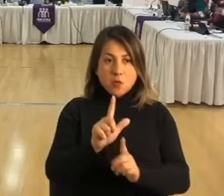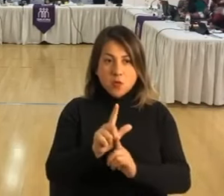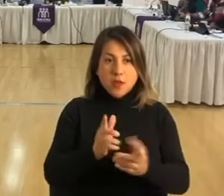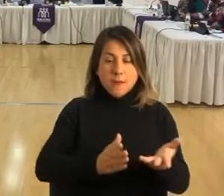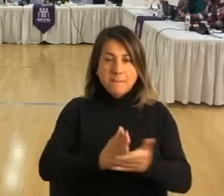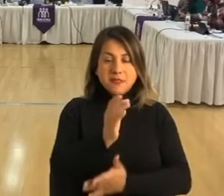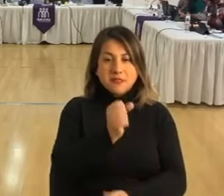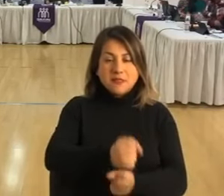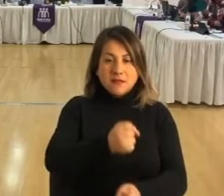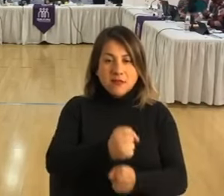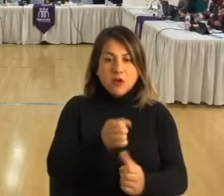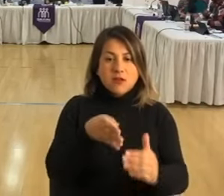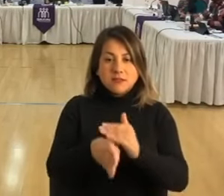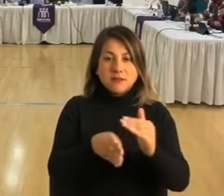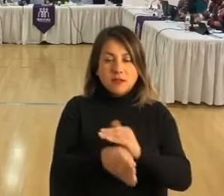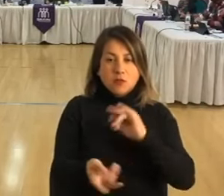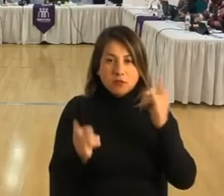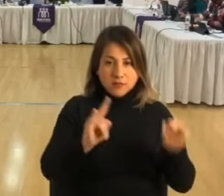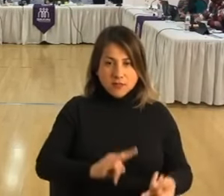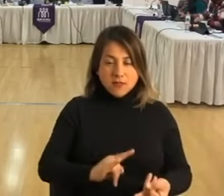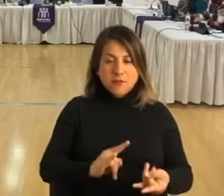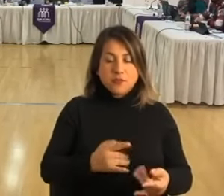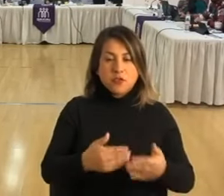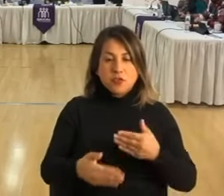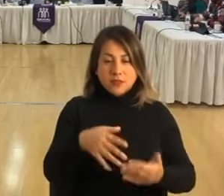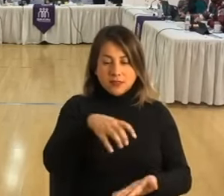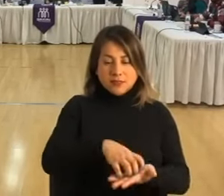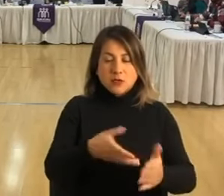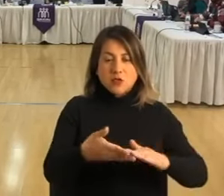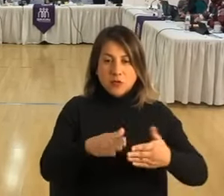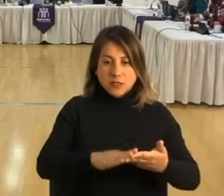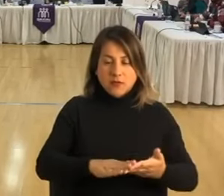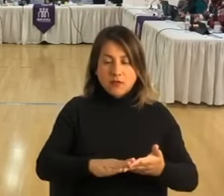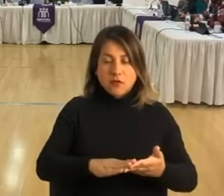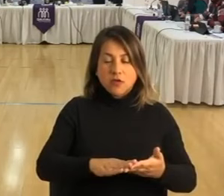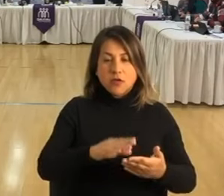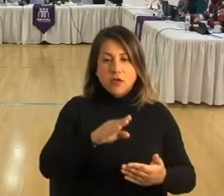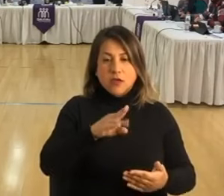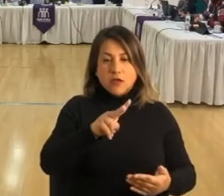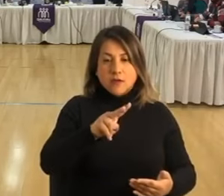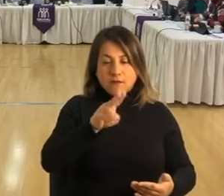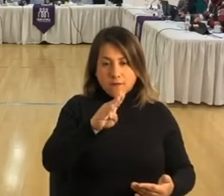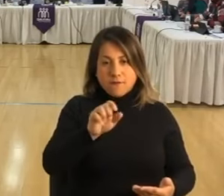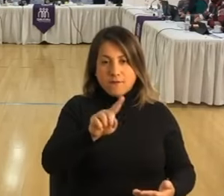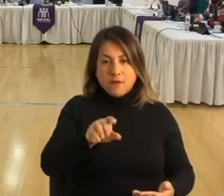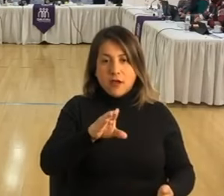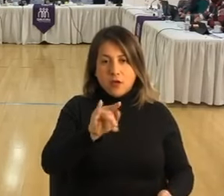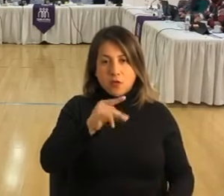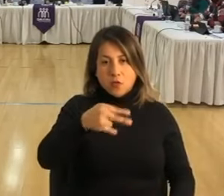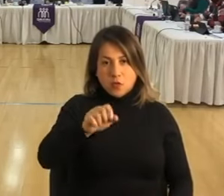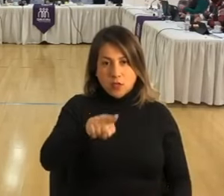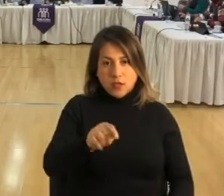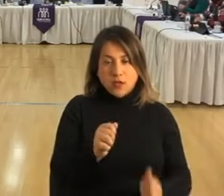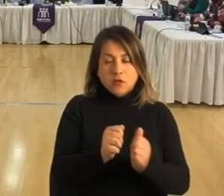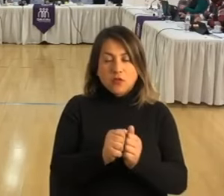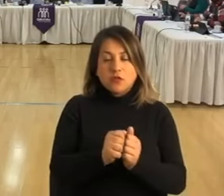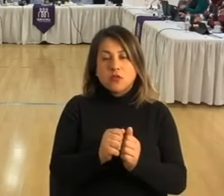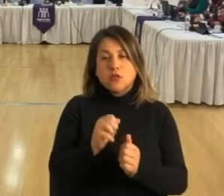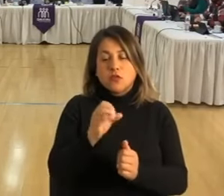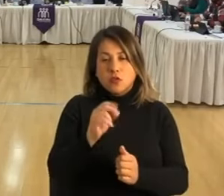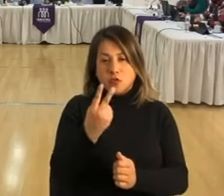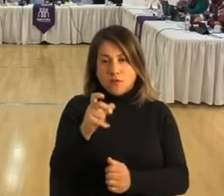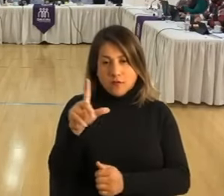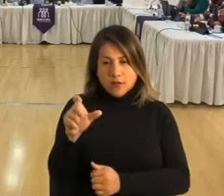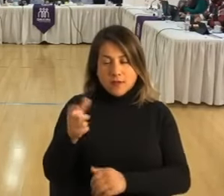se comenzará con los trabajos de accesibilidad universal en sede comunitaria de Lobo Azcuñán con Lobo Valle. A solicitud de la consejera Nicolás